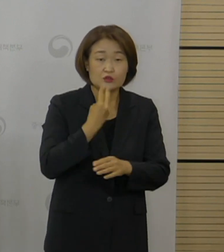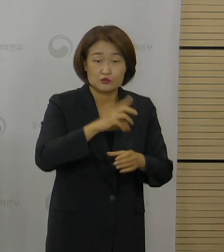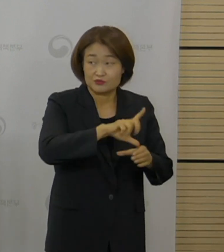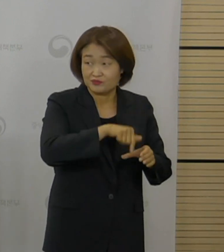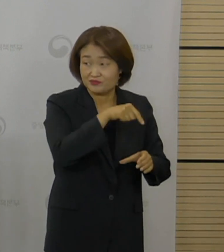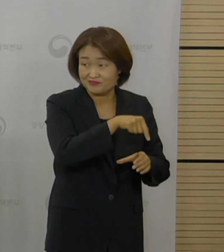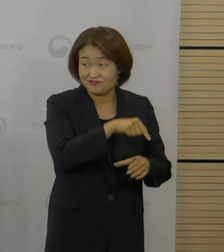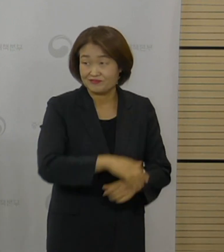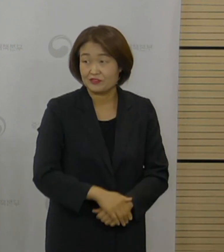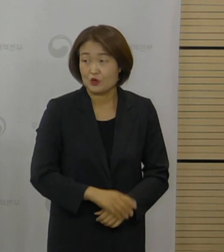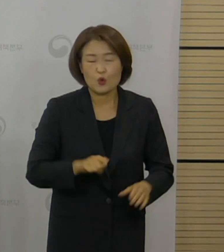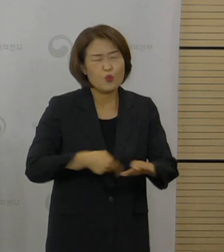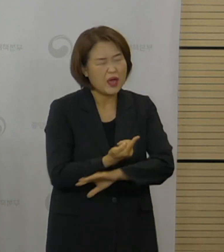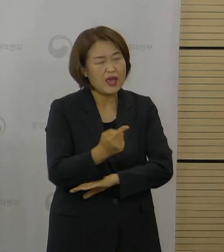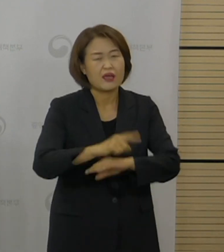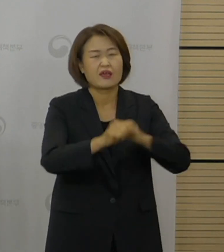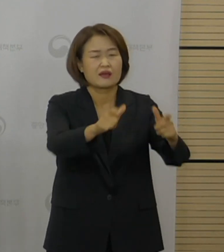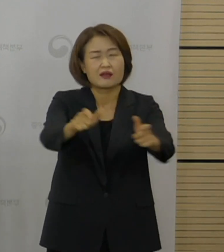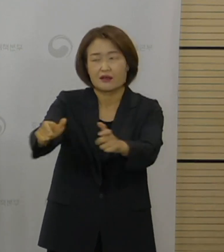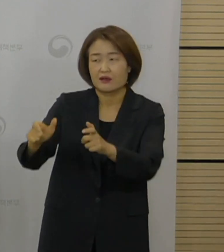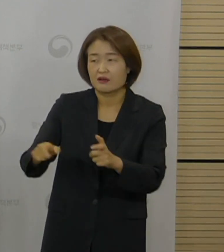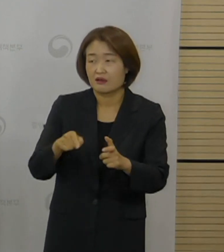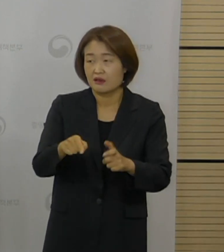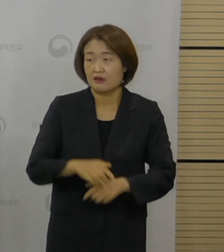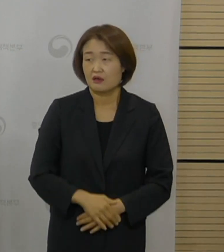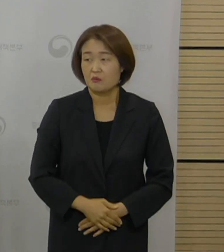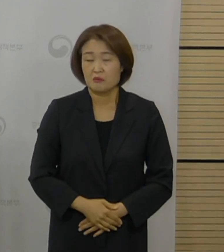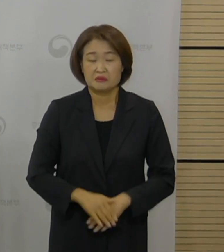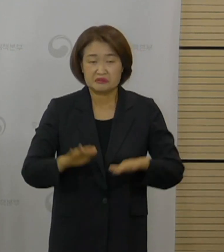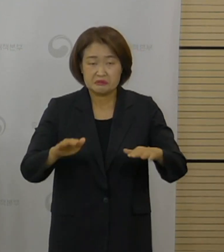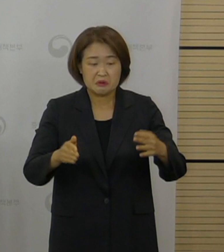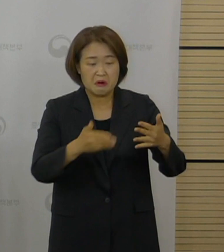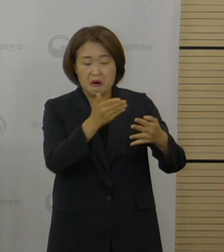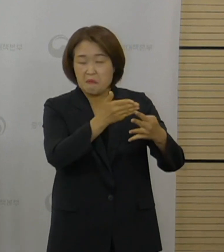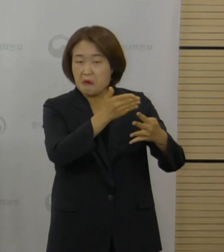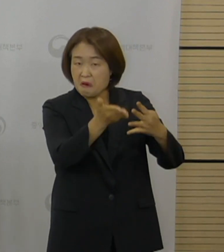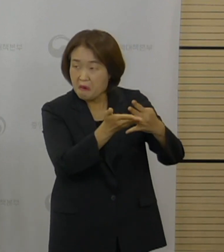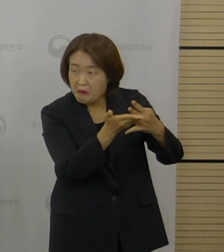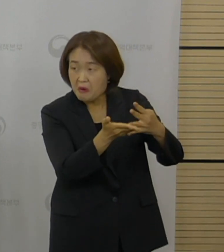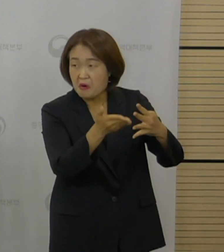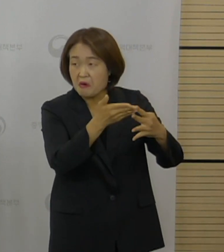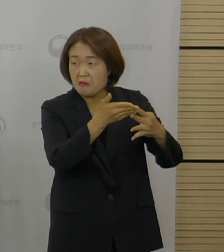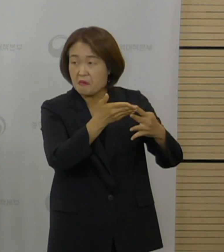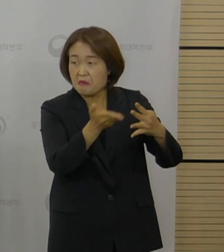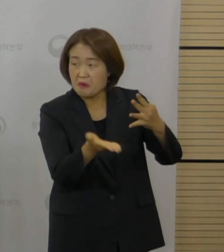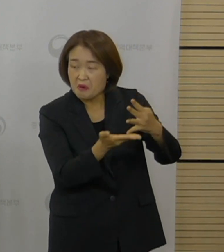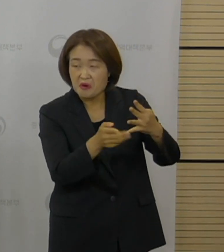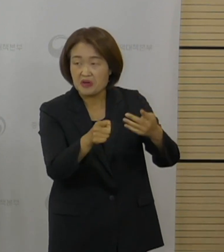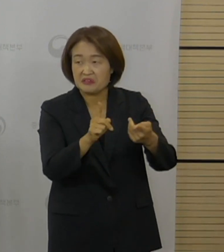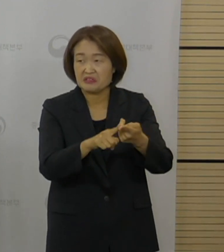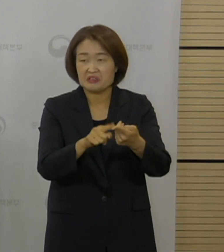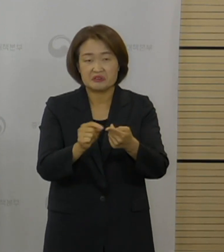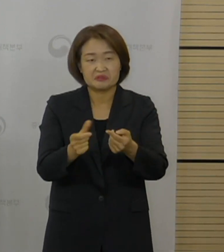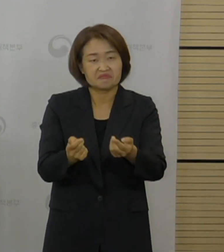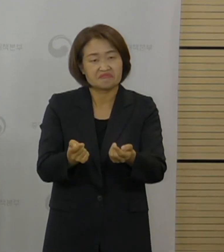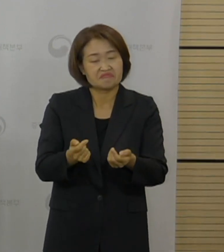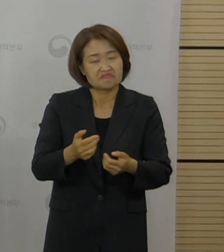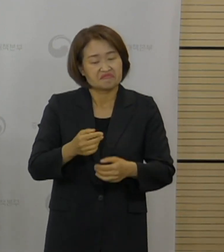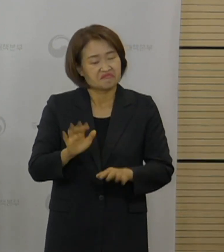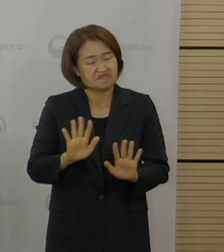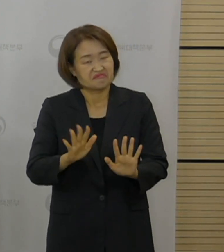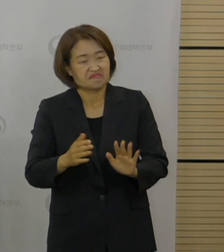설정하거나 단계 조정을 꺼리는 곳이 많은지. 그 다음 질문은 델타 변이 우려가